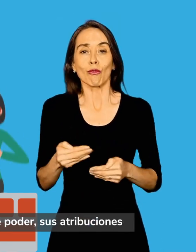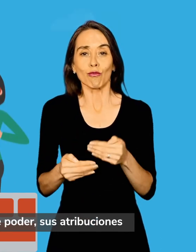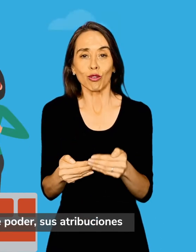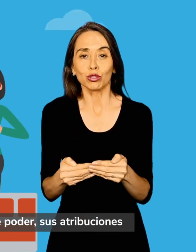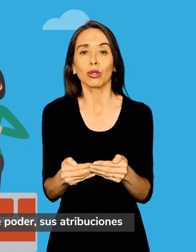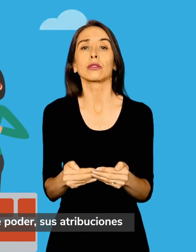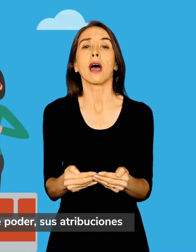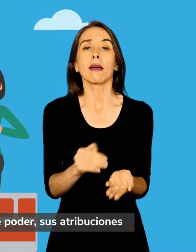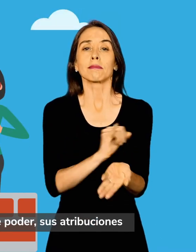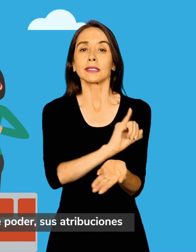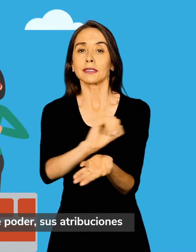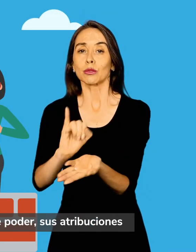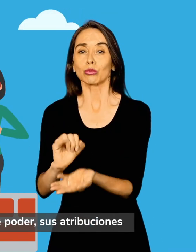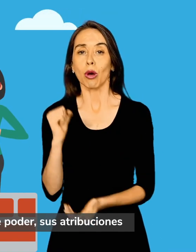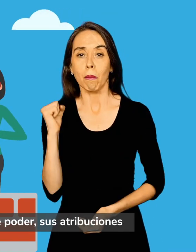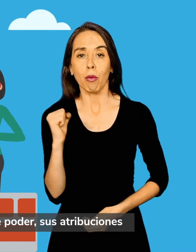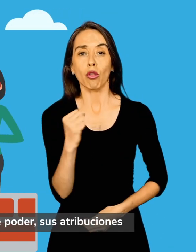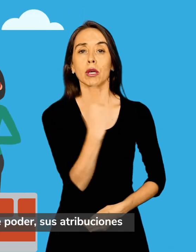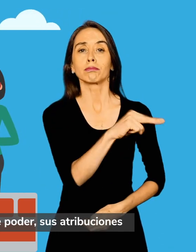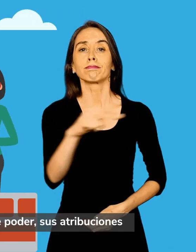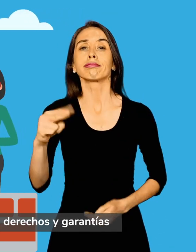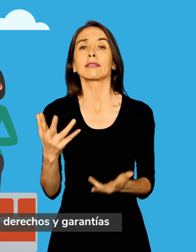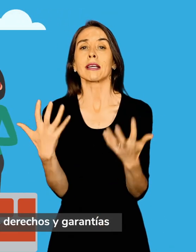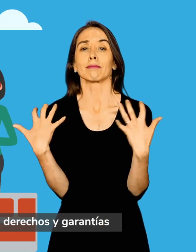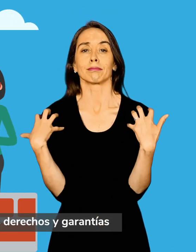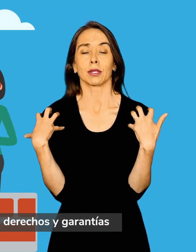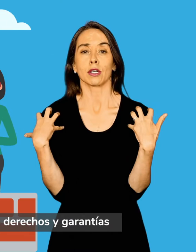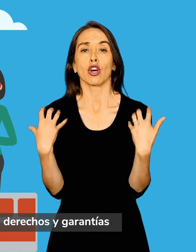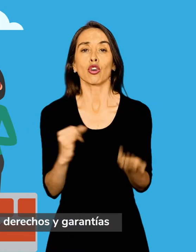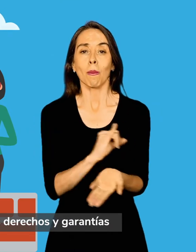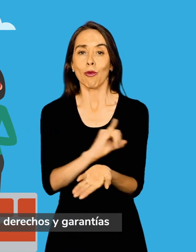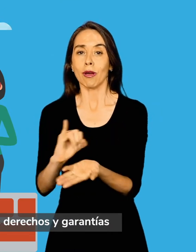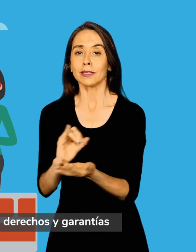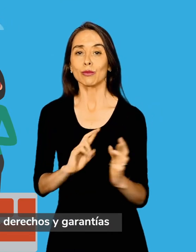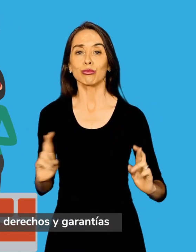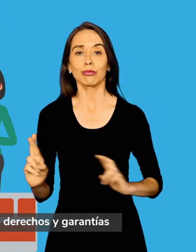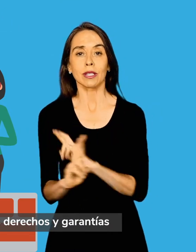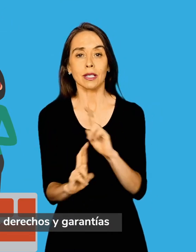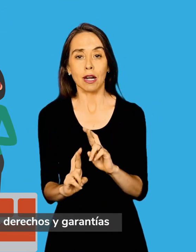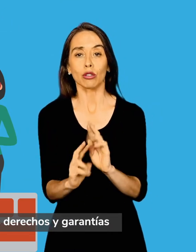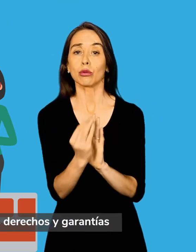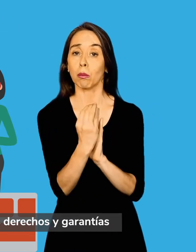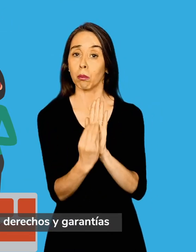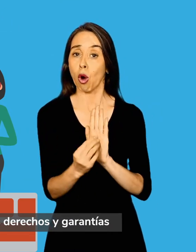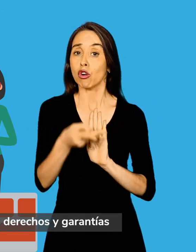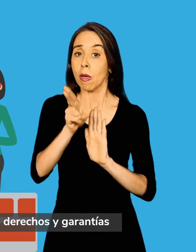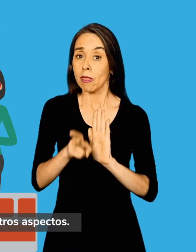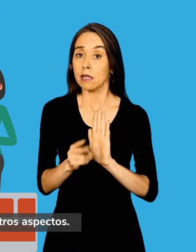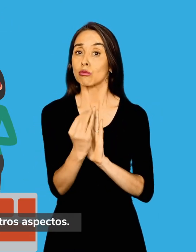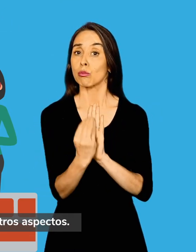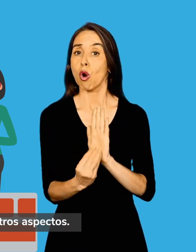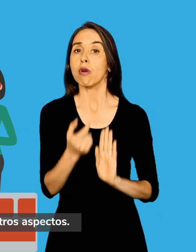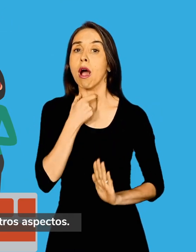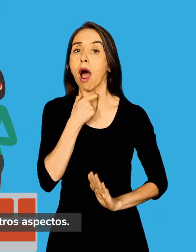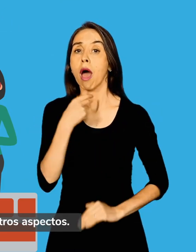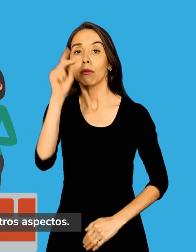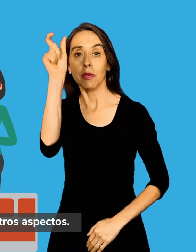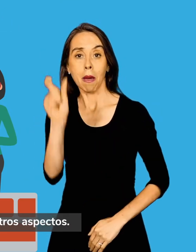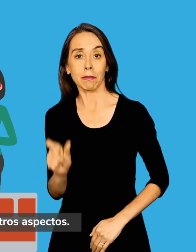los órganos de poder, sus atribuciones y las relaciones entre ellos, los derechos y garantías de las personas, entre otros